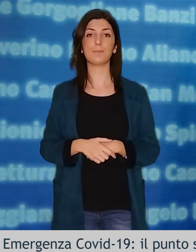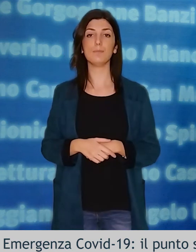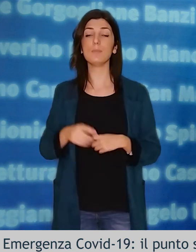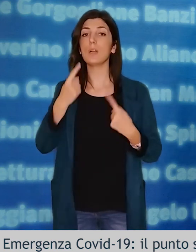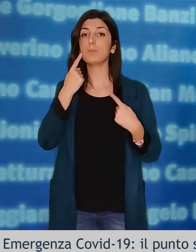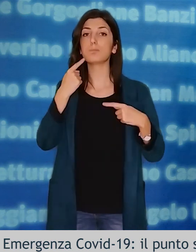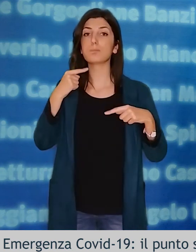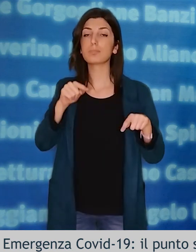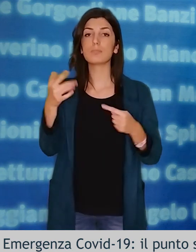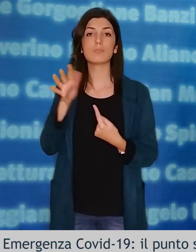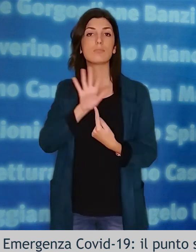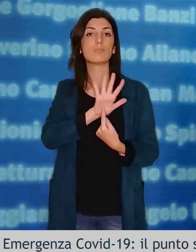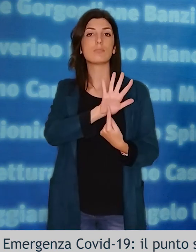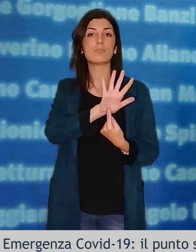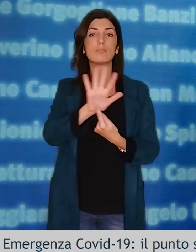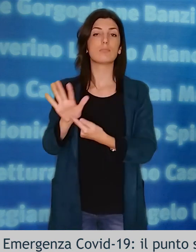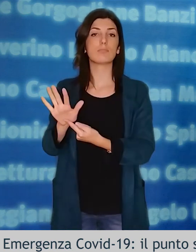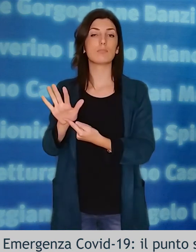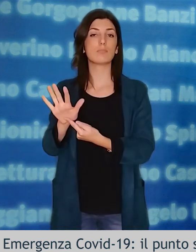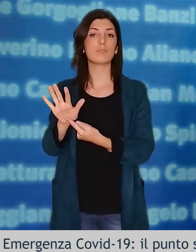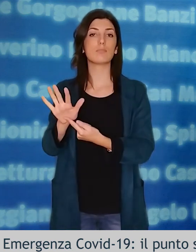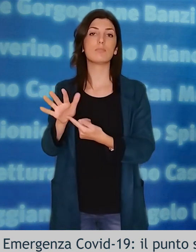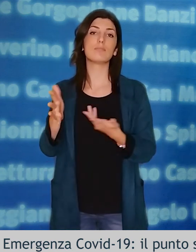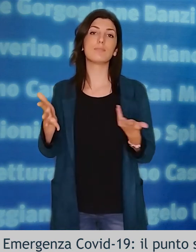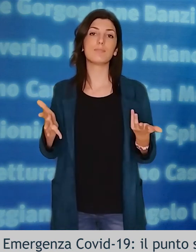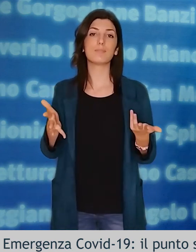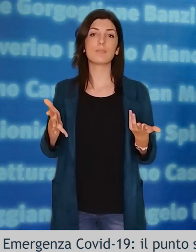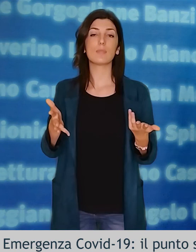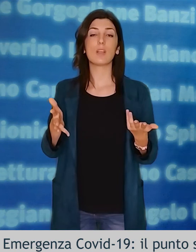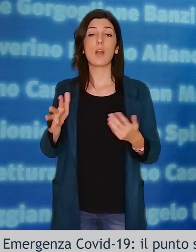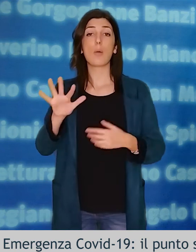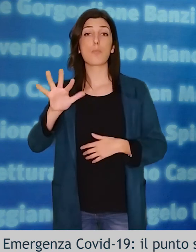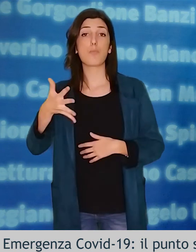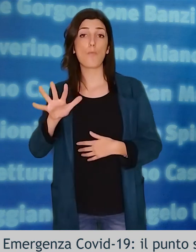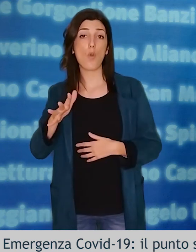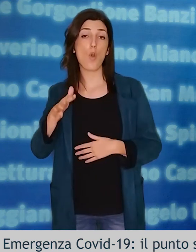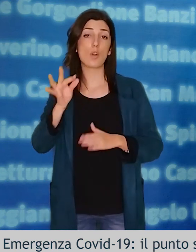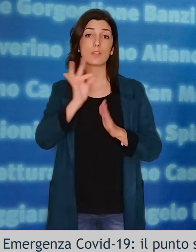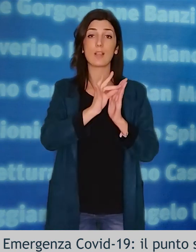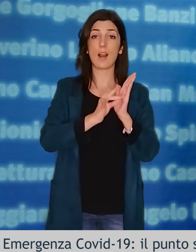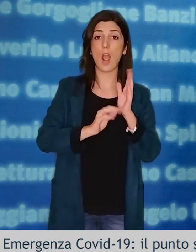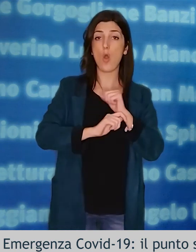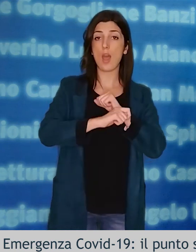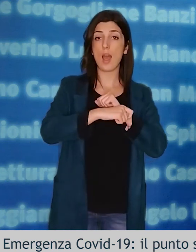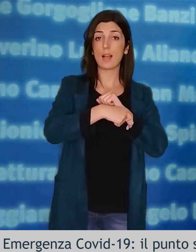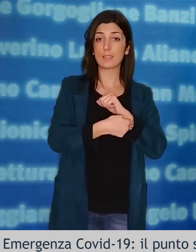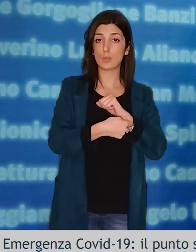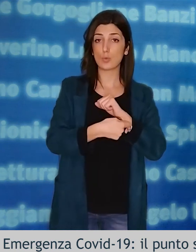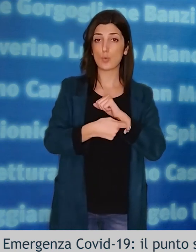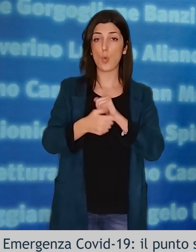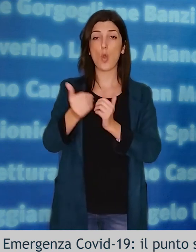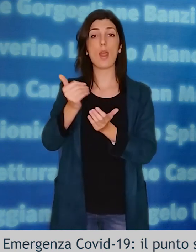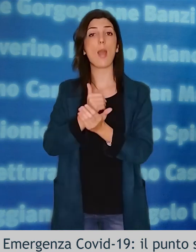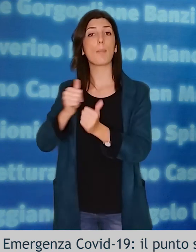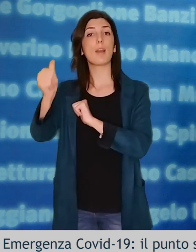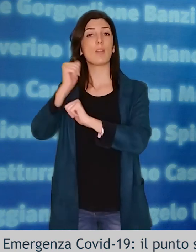rappresentare un segnale indiretto del fatto che probabilmente non vengono attuate le misure preventive